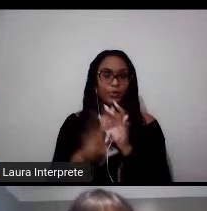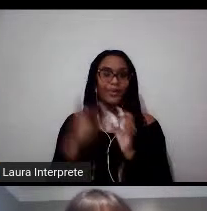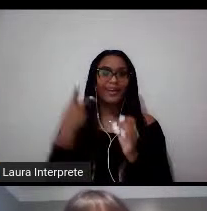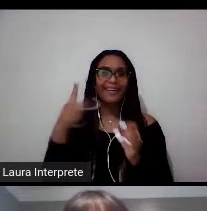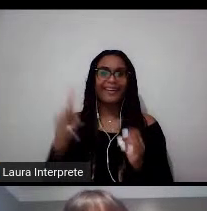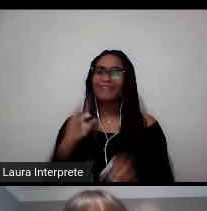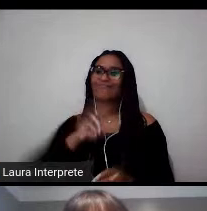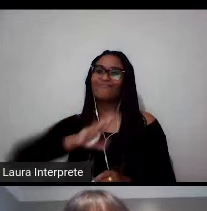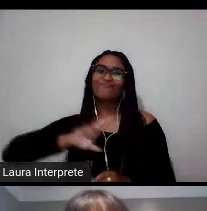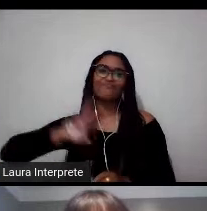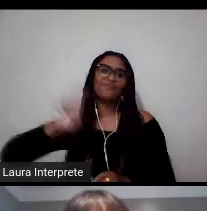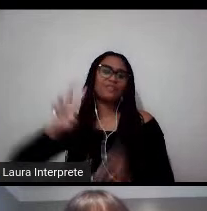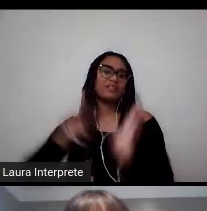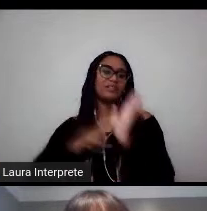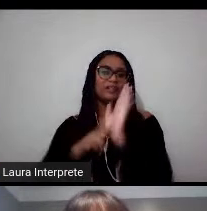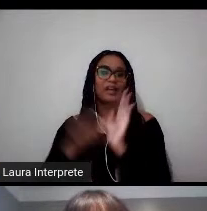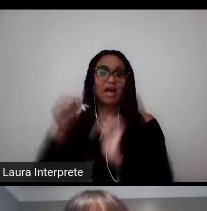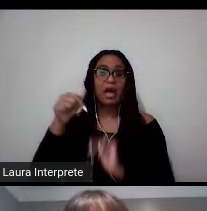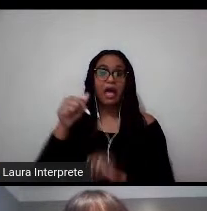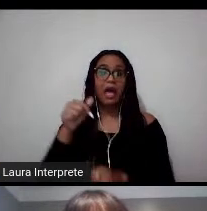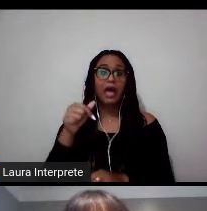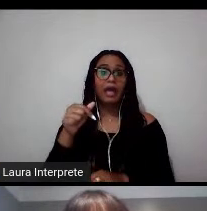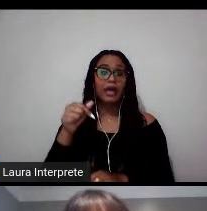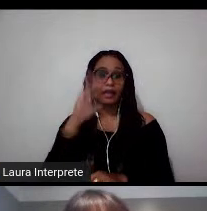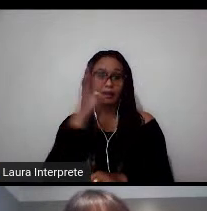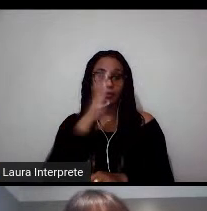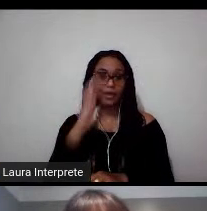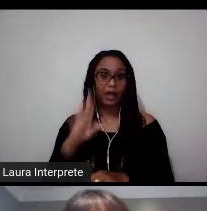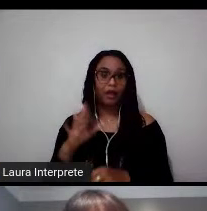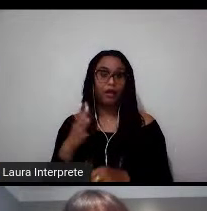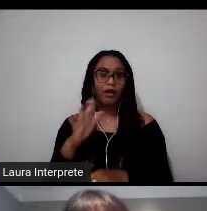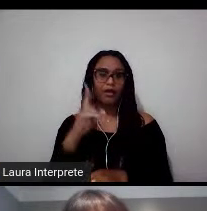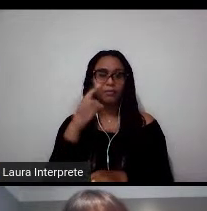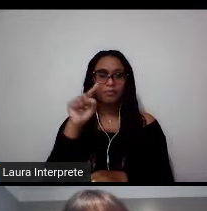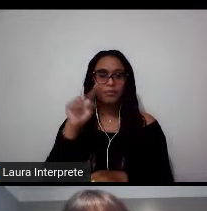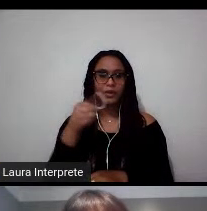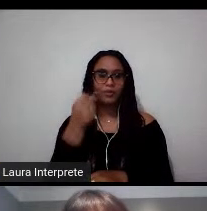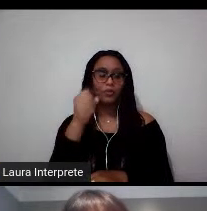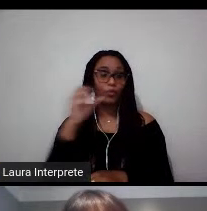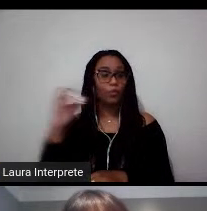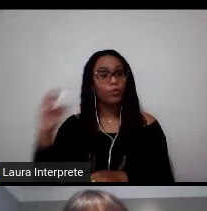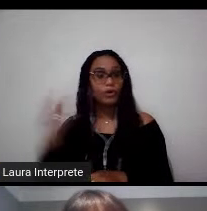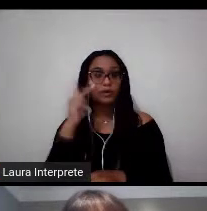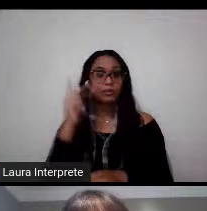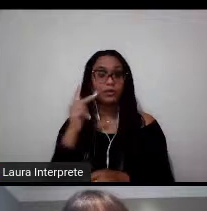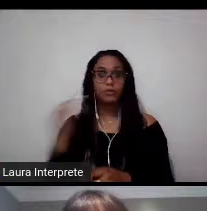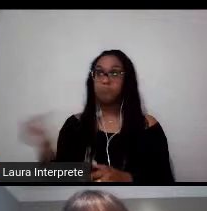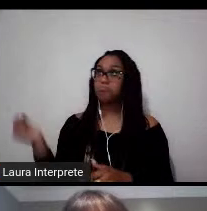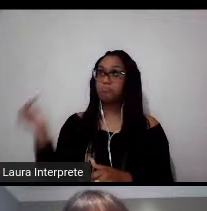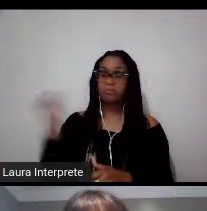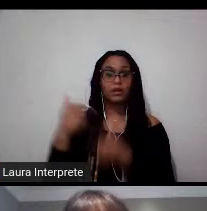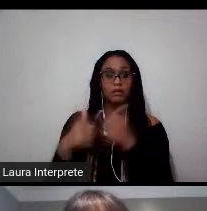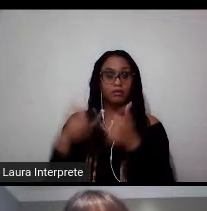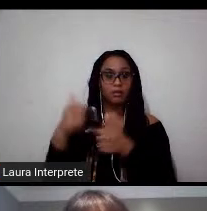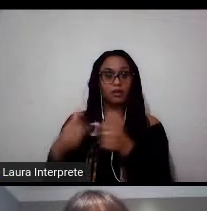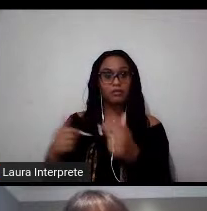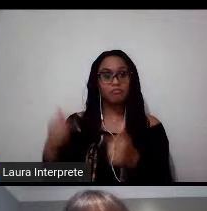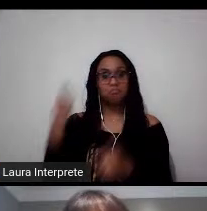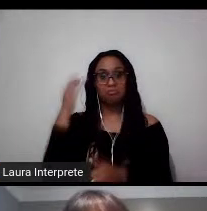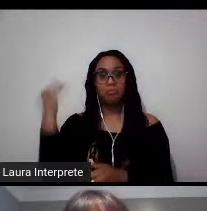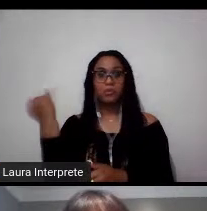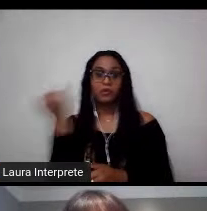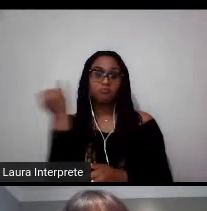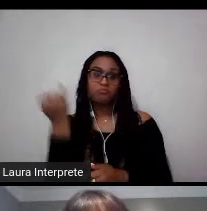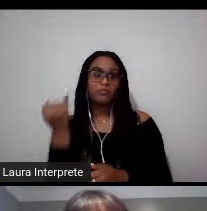gente tem cerca de 1.800 ex-bolsistas Tivini, que desempenham funções de destaque em diversos setores. Então, na mídia,